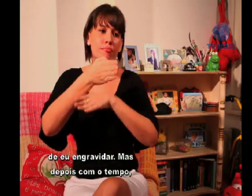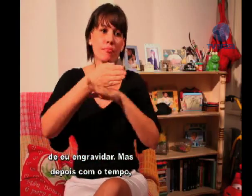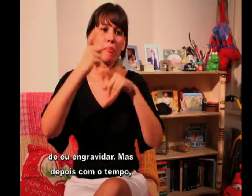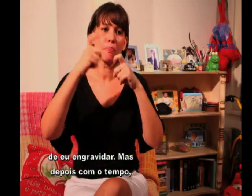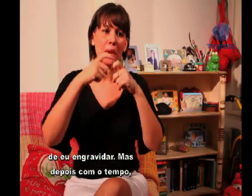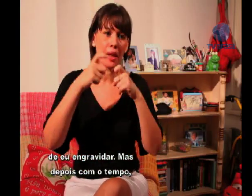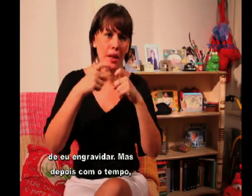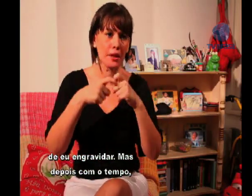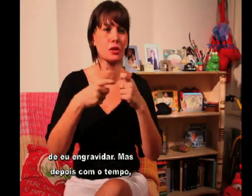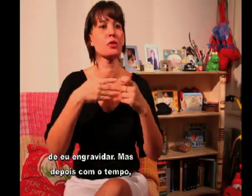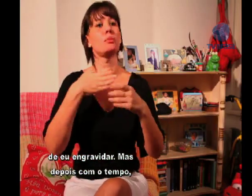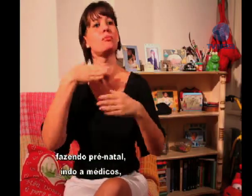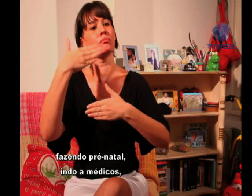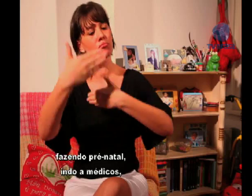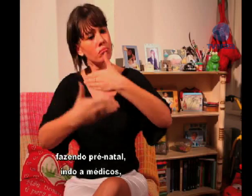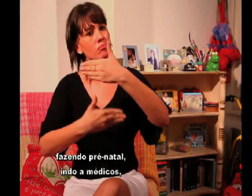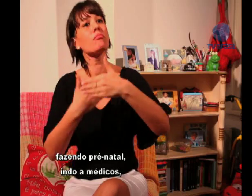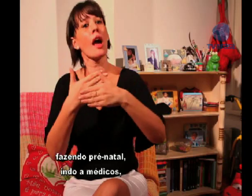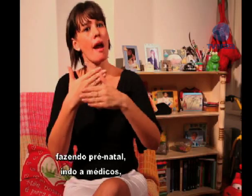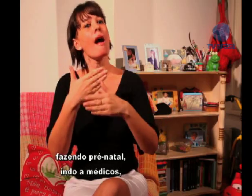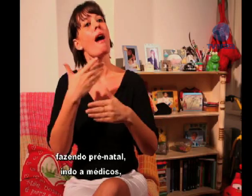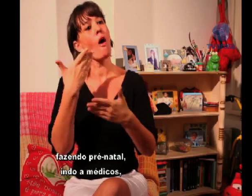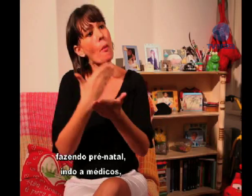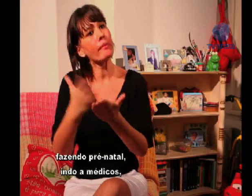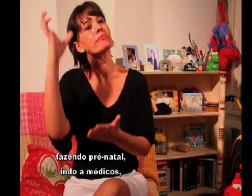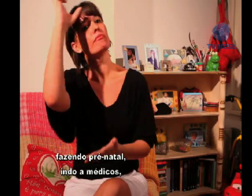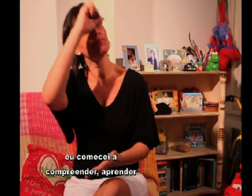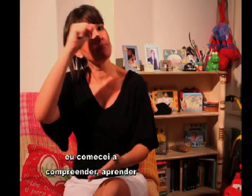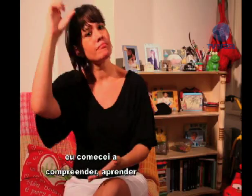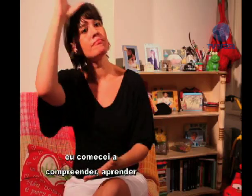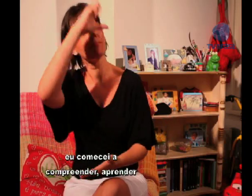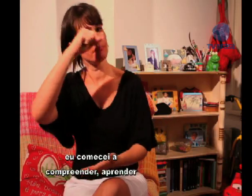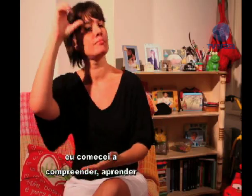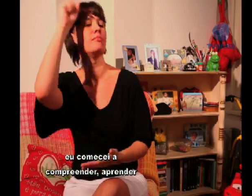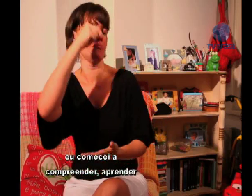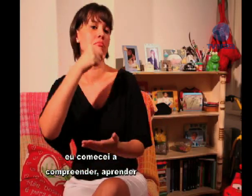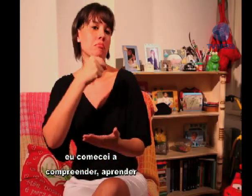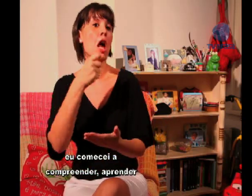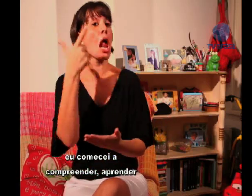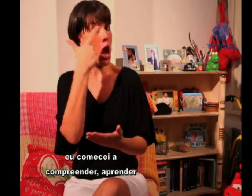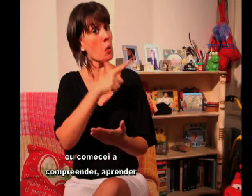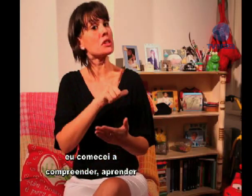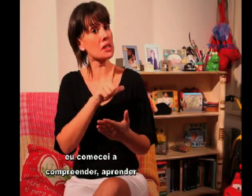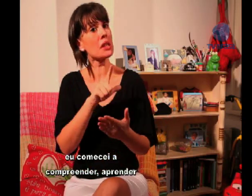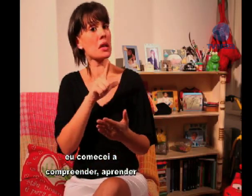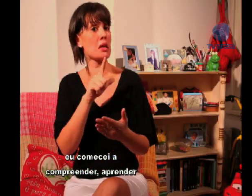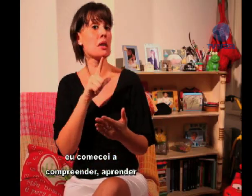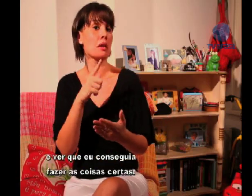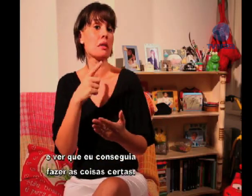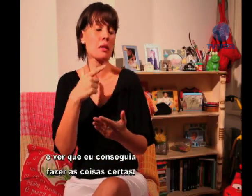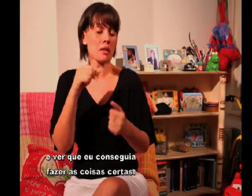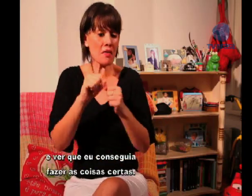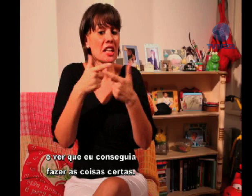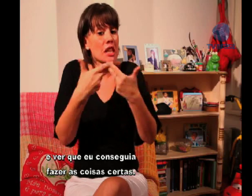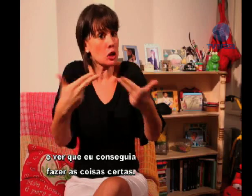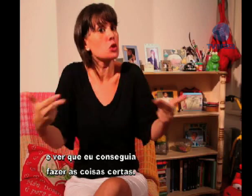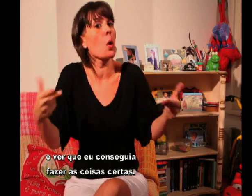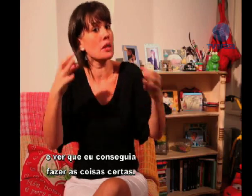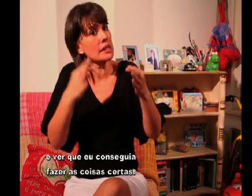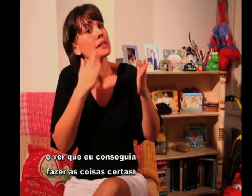Mas depois com o tempo, fazendo o pré-natal, indo a médicos, eu comecei a compreender e a aprender e ver que eu conseguiria fazer